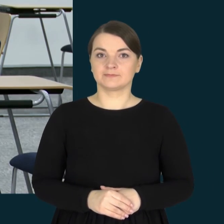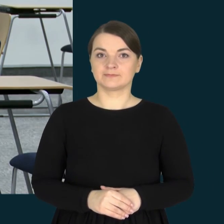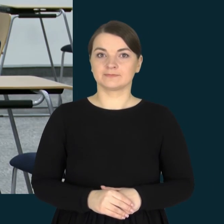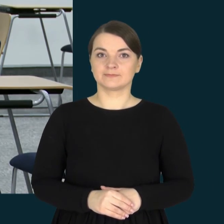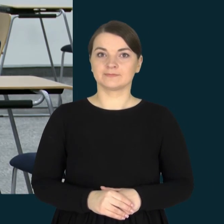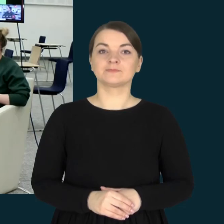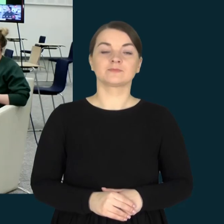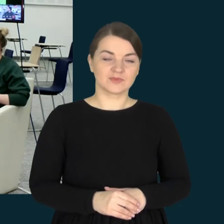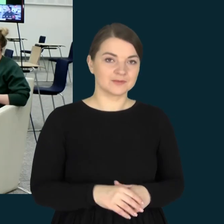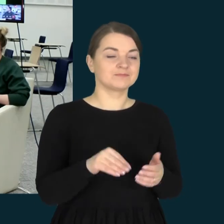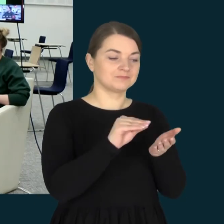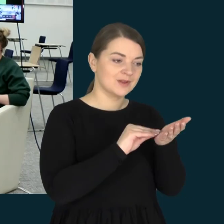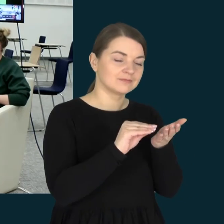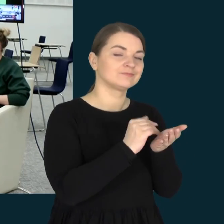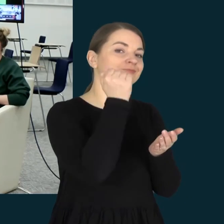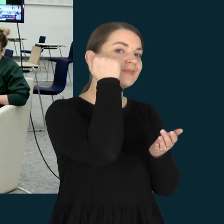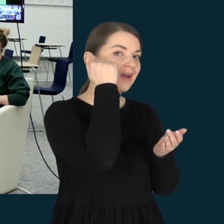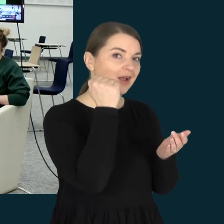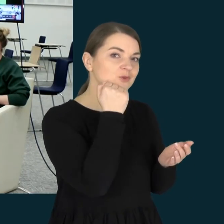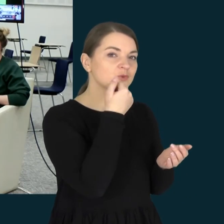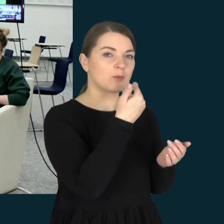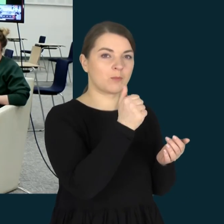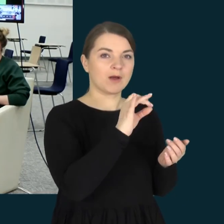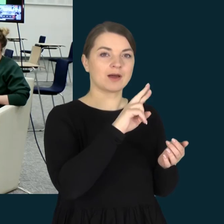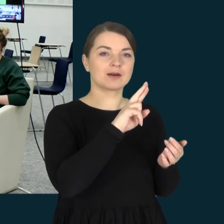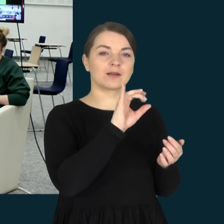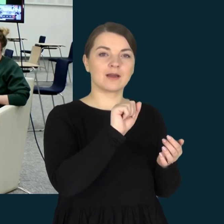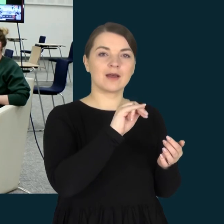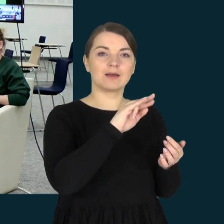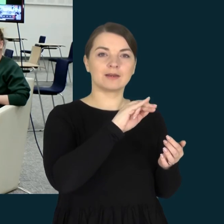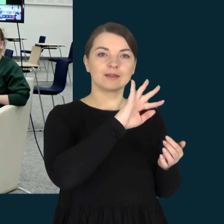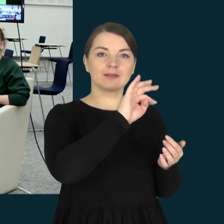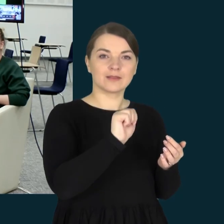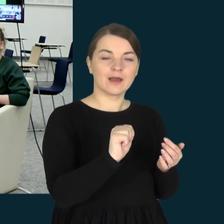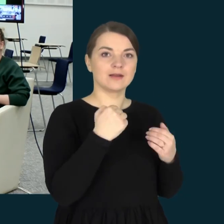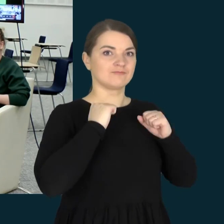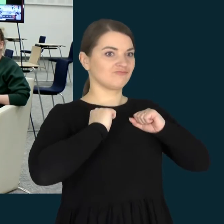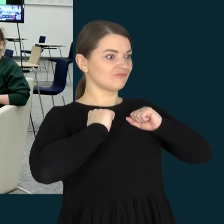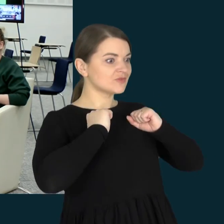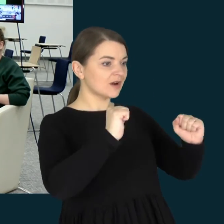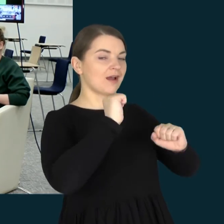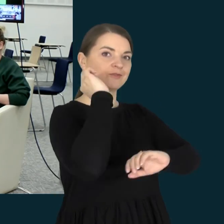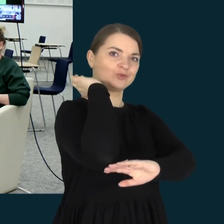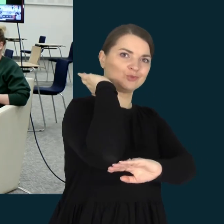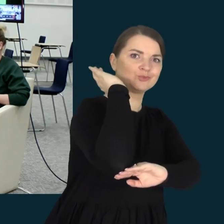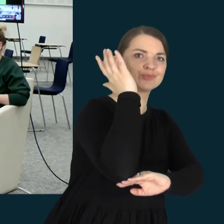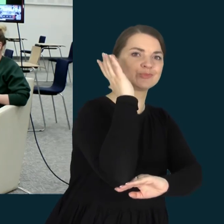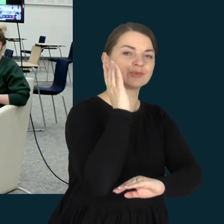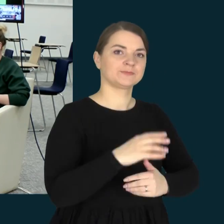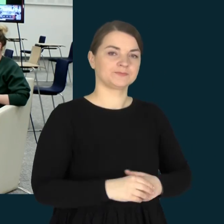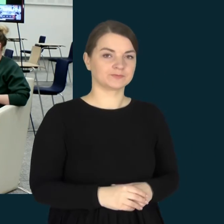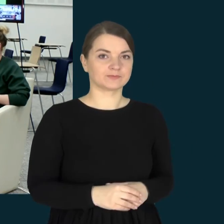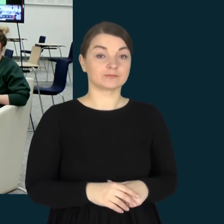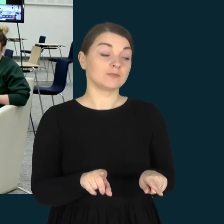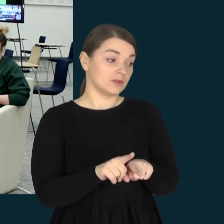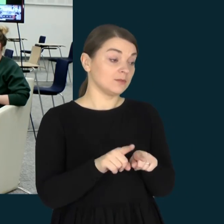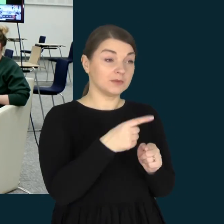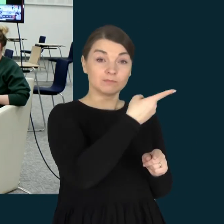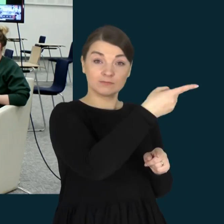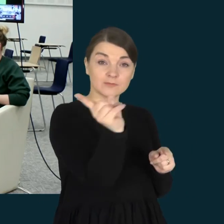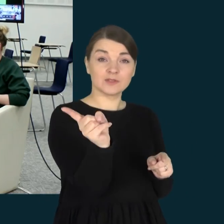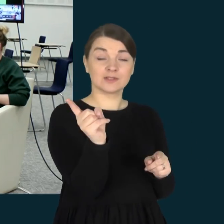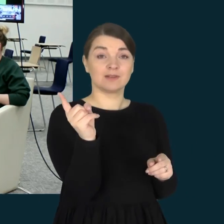Dar kartą dėkuoju, Margaritai, už jūsų drąsą, už jūsų pranešimą ir prisidedu prie daugumos